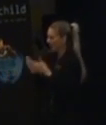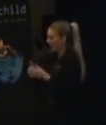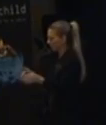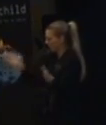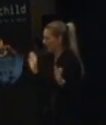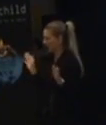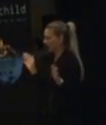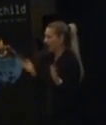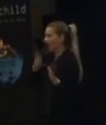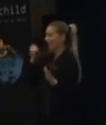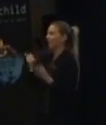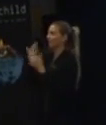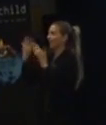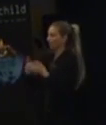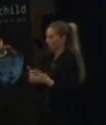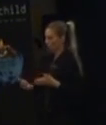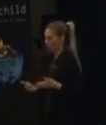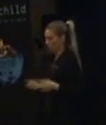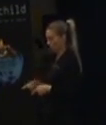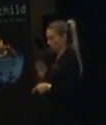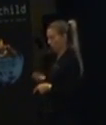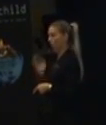olika på helst flera olika språk. Det klarar hon också.